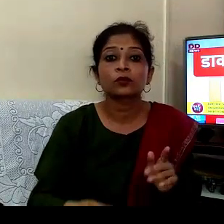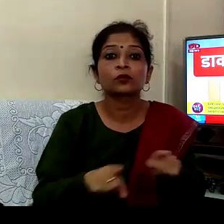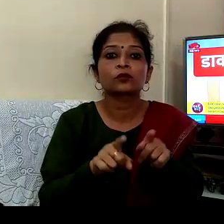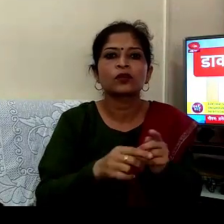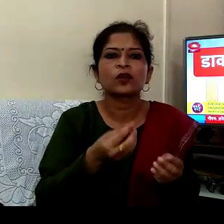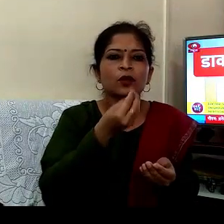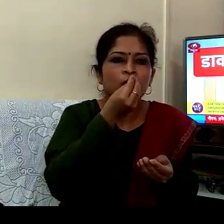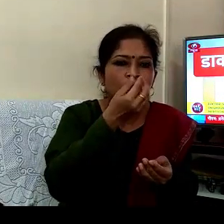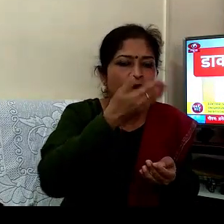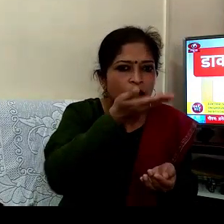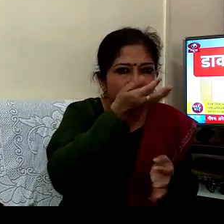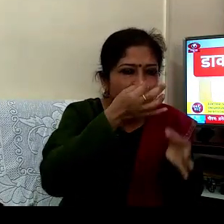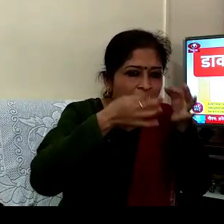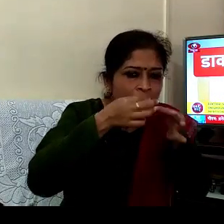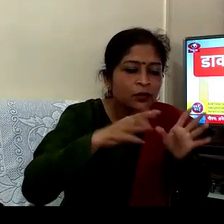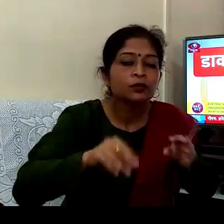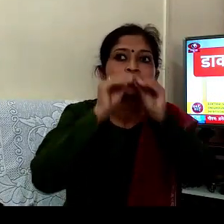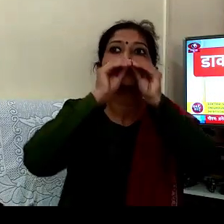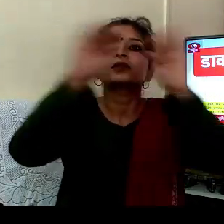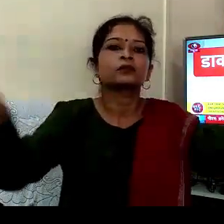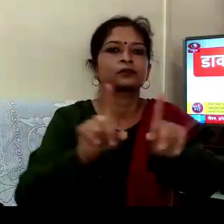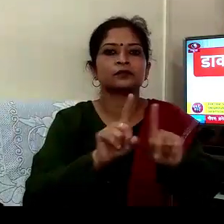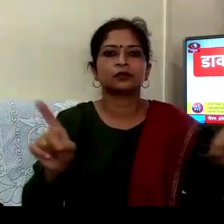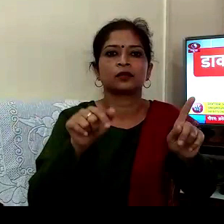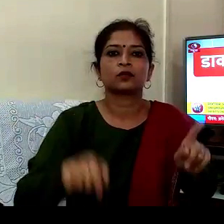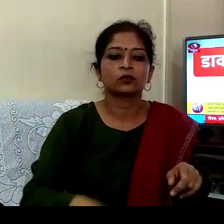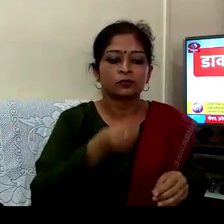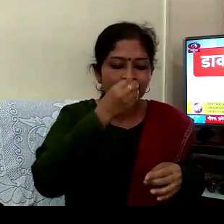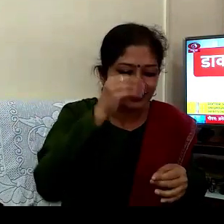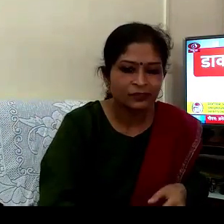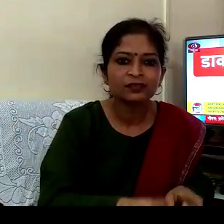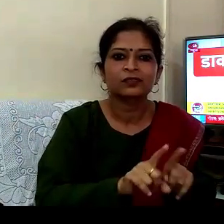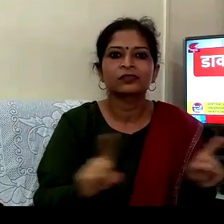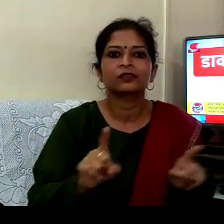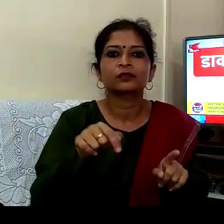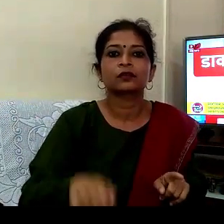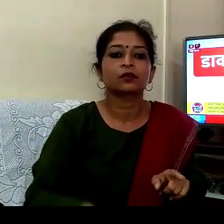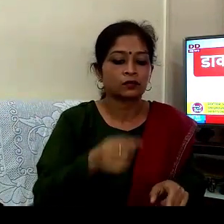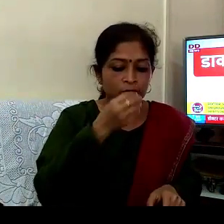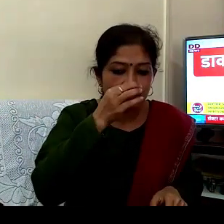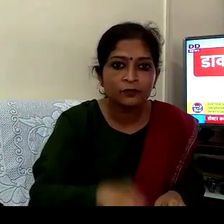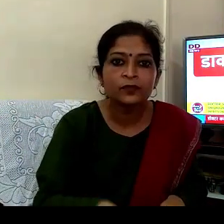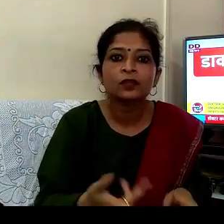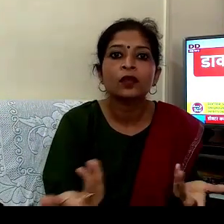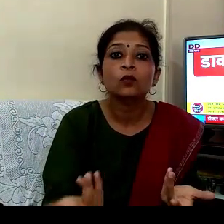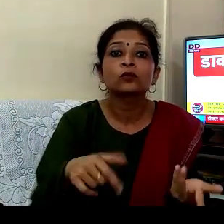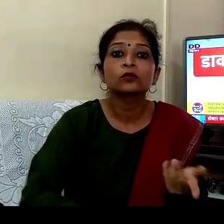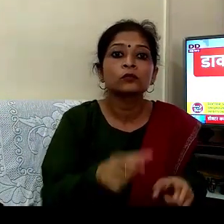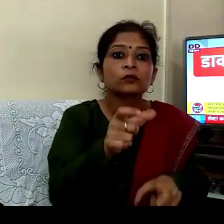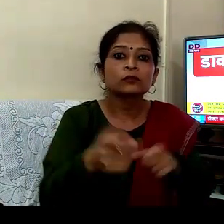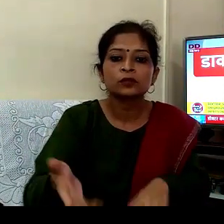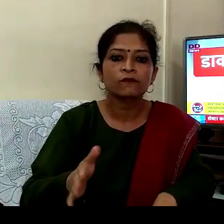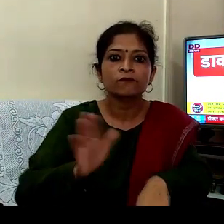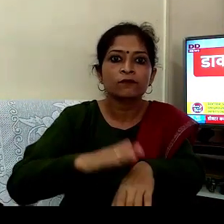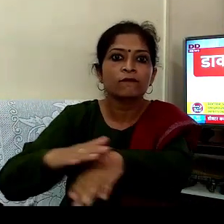وہ جو ڈروپلٹس ہے وہ ڈروپلٹس زیادہ دور تک نہیں جائے اور جمین پہ نہ گرے اور جمین پہ نہ گرنے کے وجہ سے وہ اگر